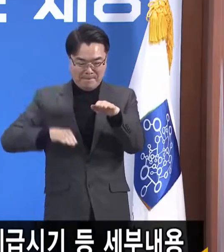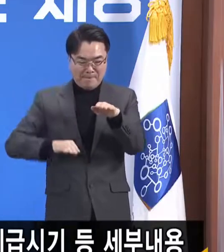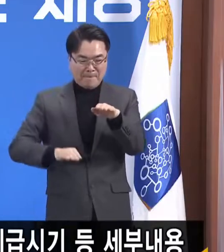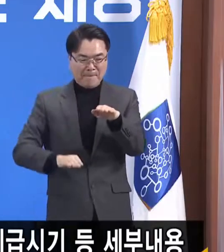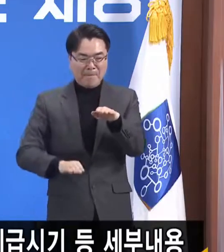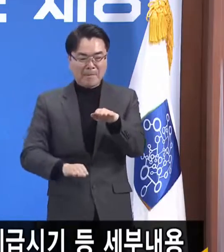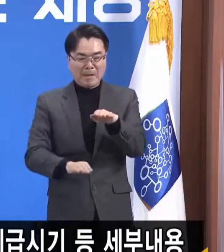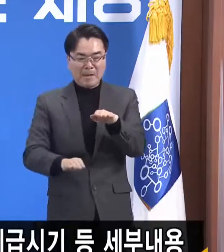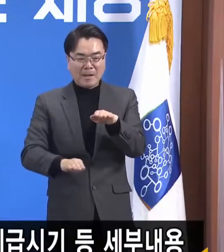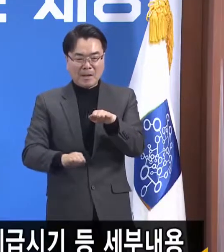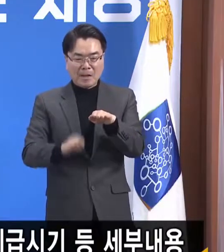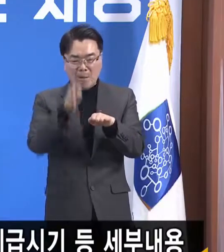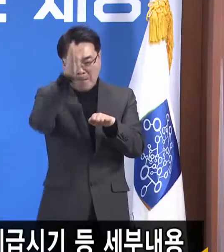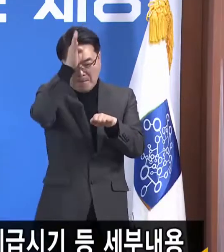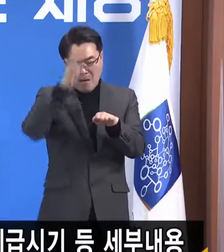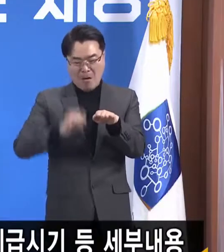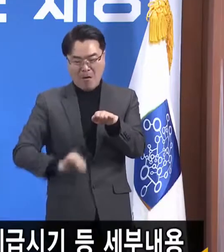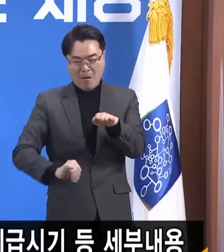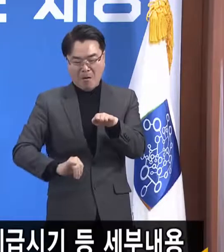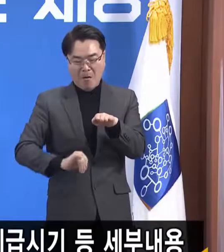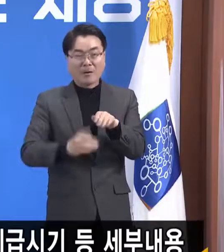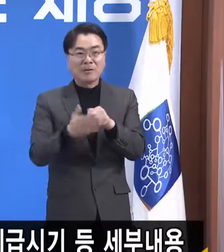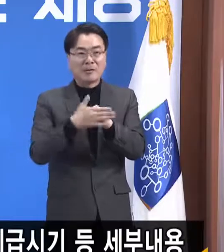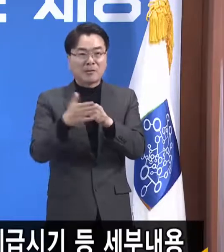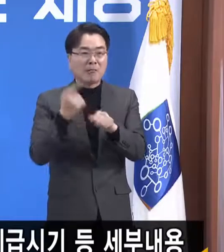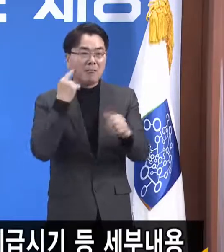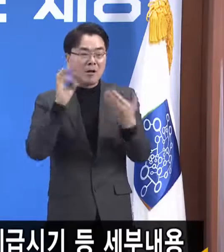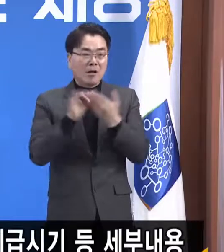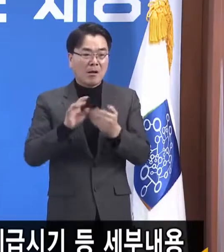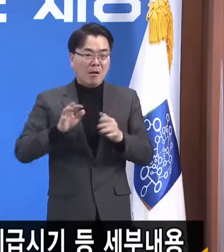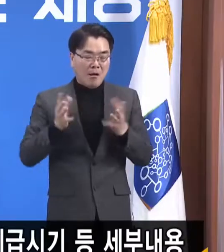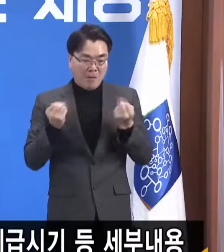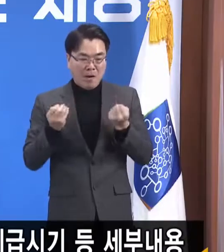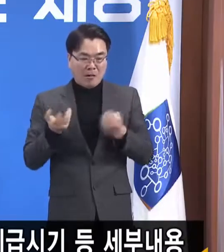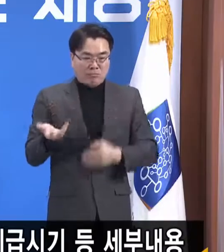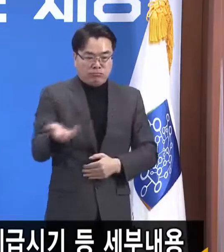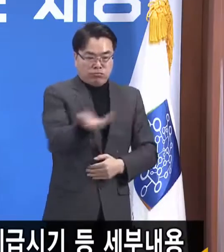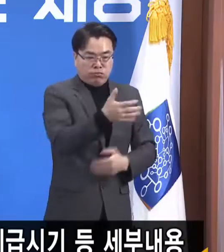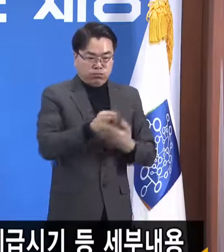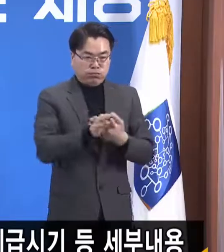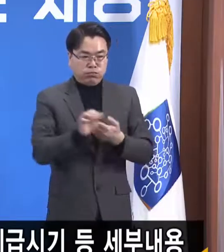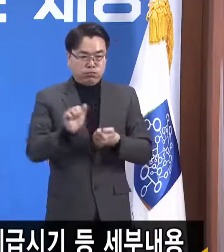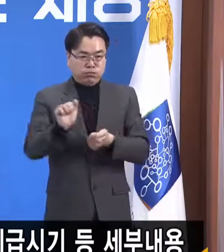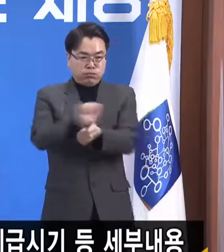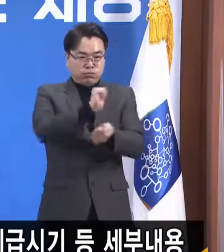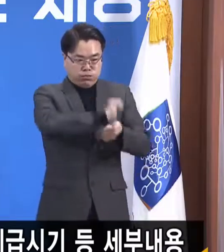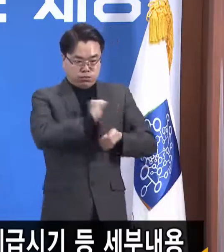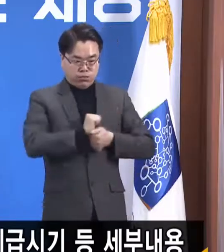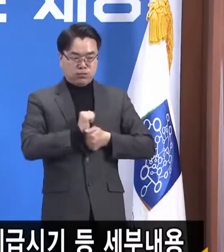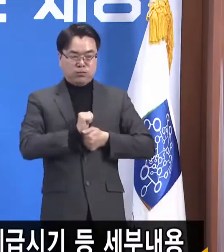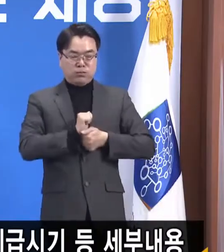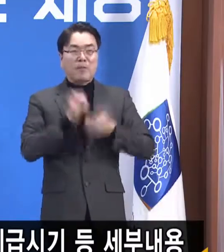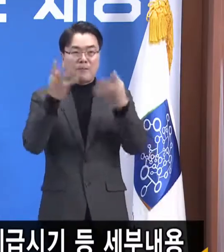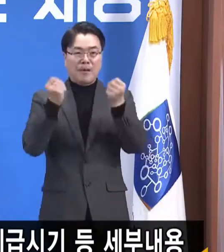감염체들 때문에 그런 것이죠. 많이 움직이면 걸리게 돼 있습니다. 더 많이 움직이면 더 많이 걸립니다.